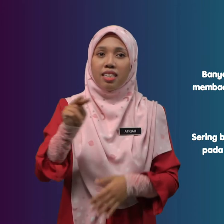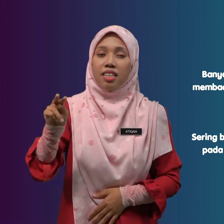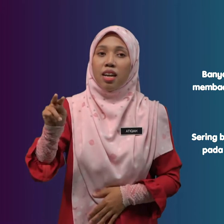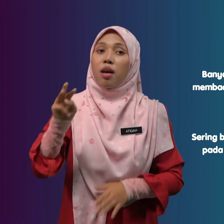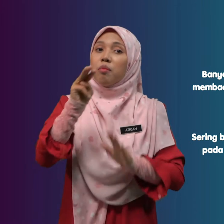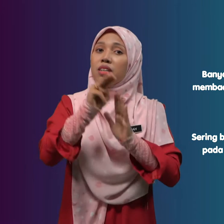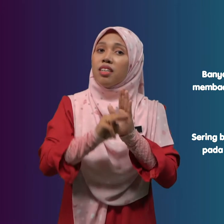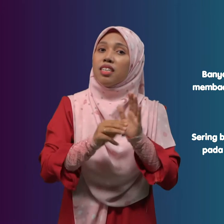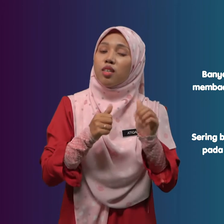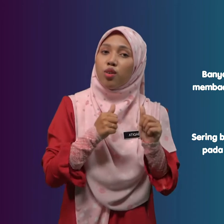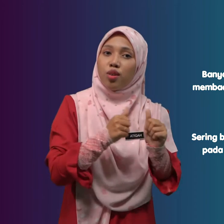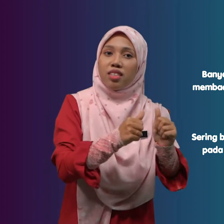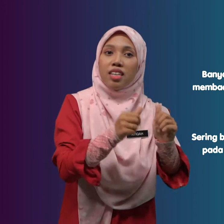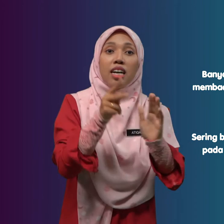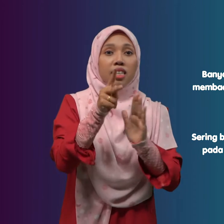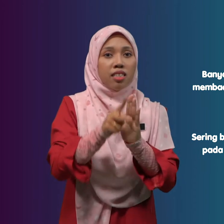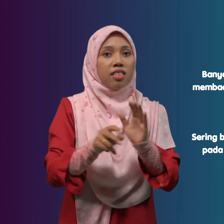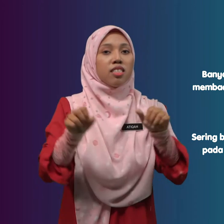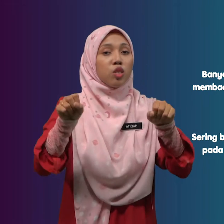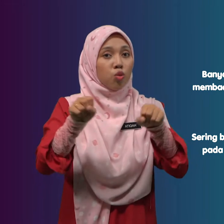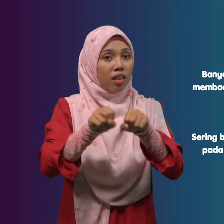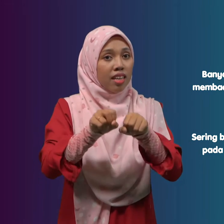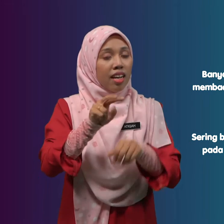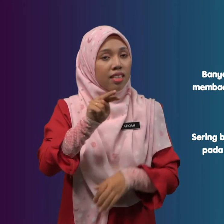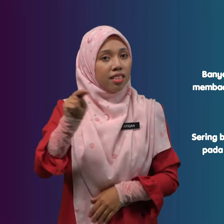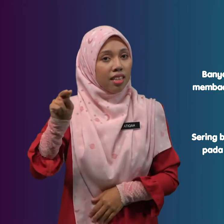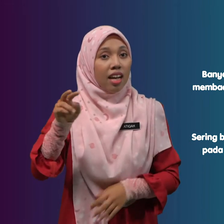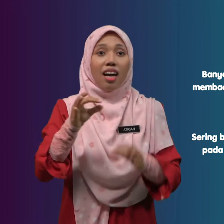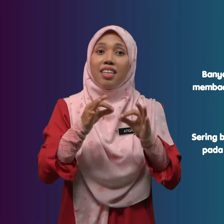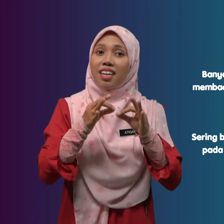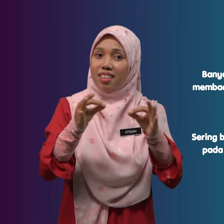Mengikut Kesesuaian Ayat